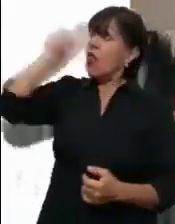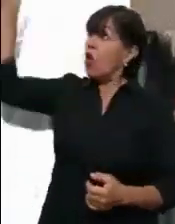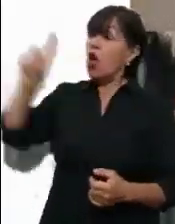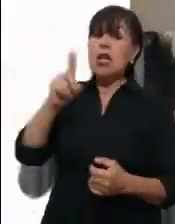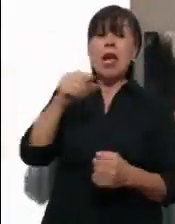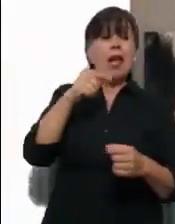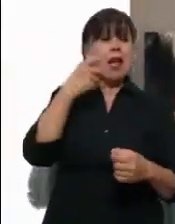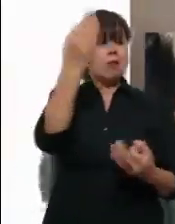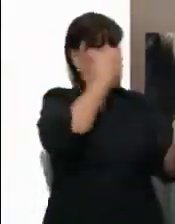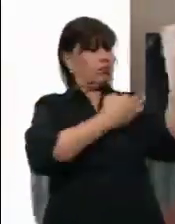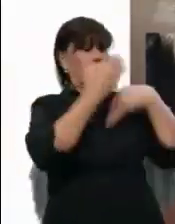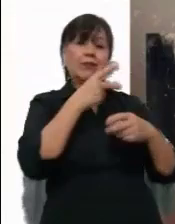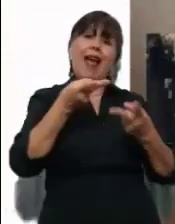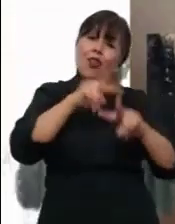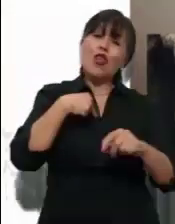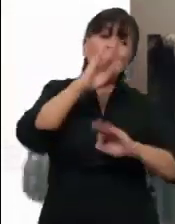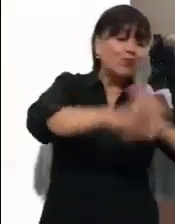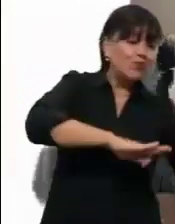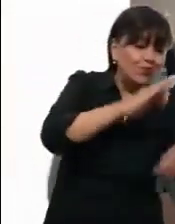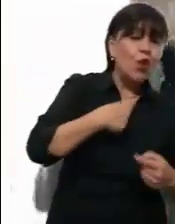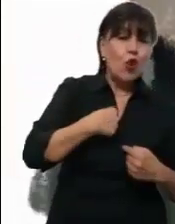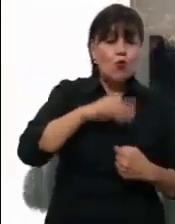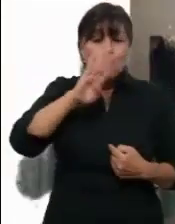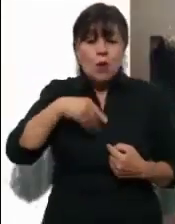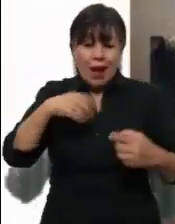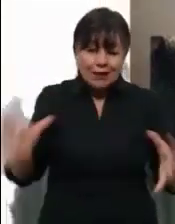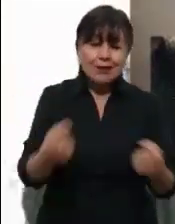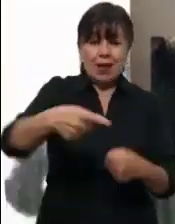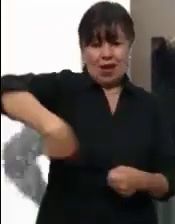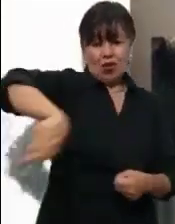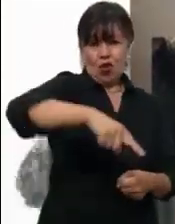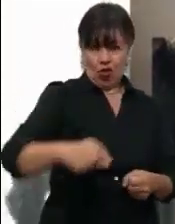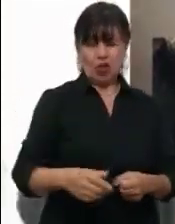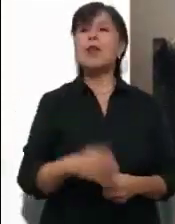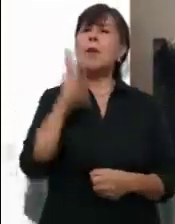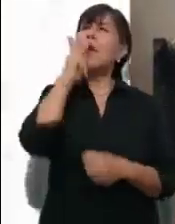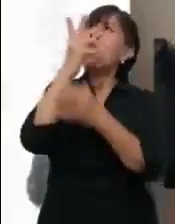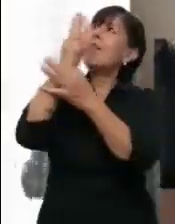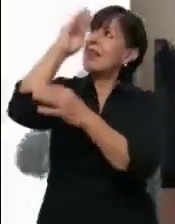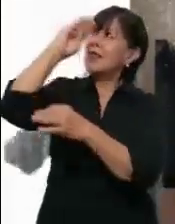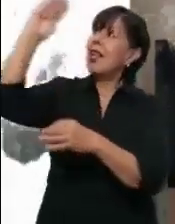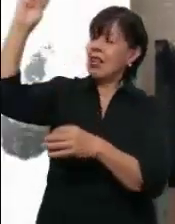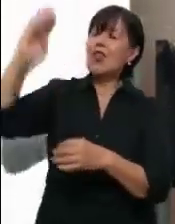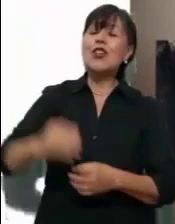servido, sino a servir y a dar la vida por la redención de todos. Palabra del Señor